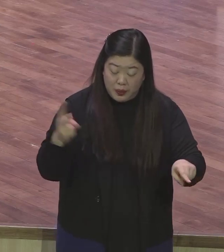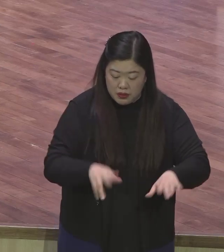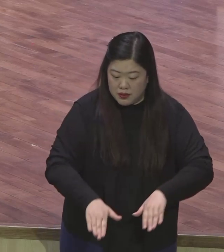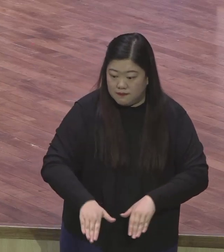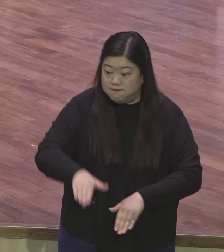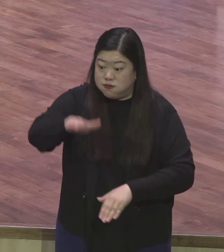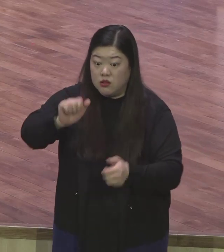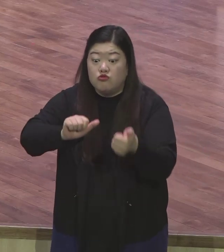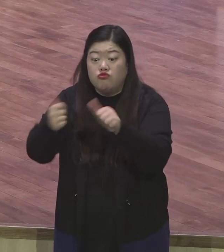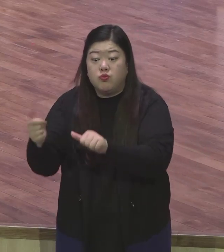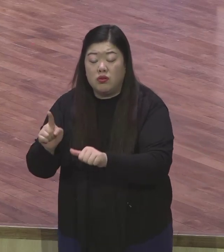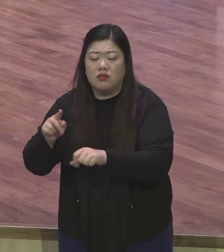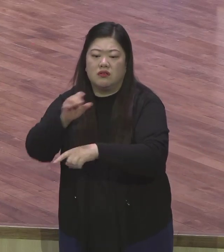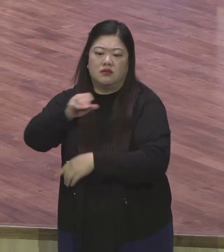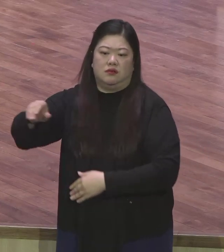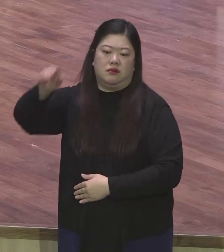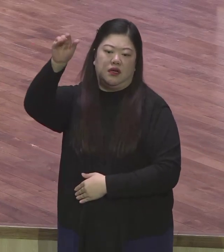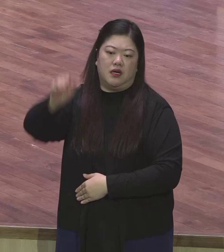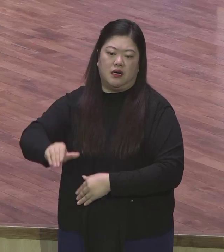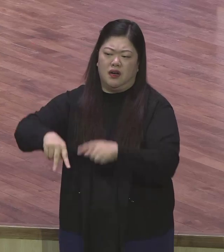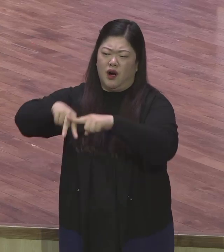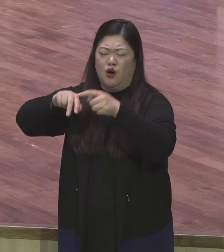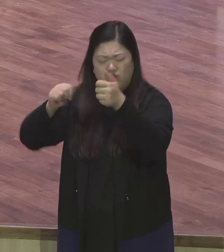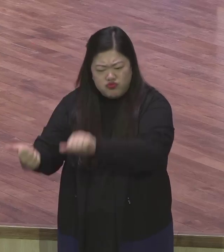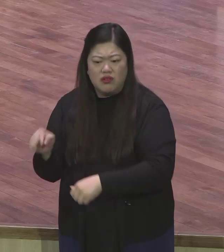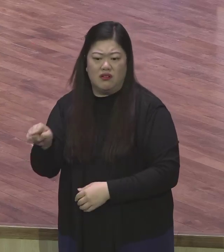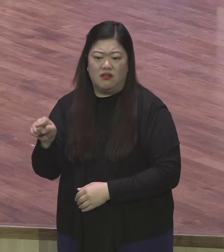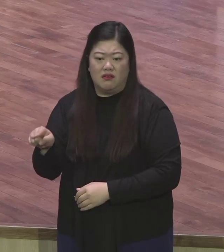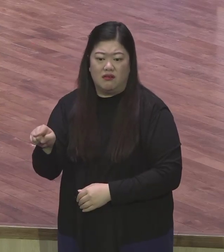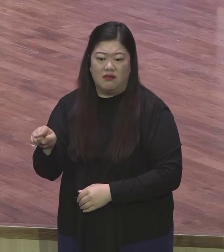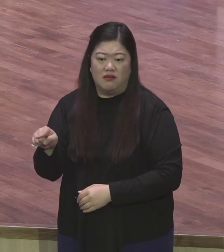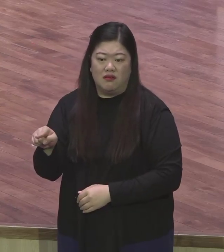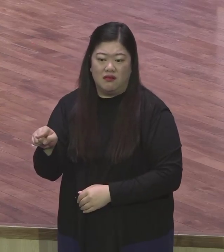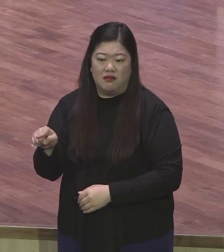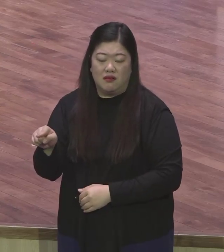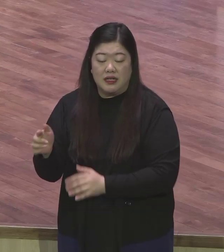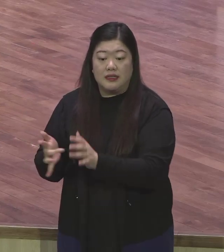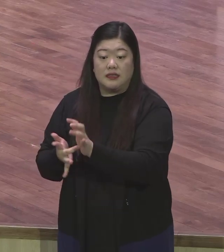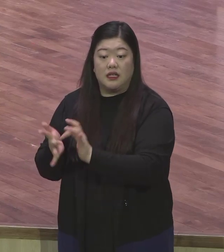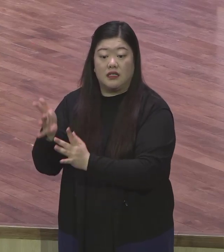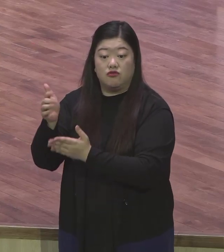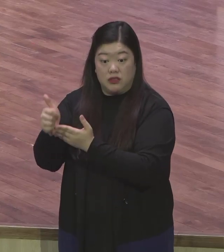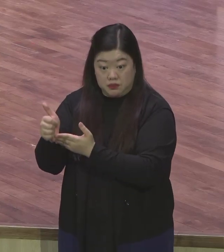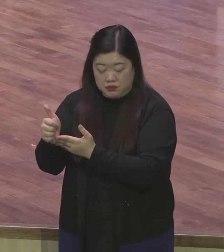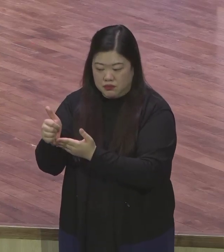그분이 누구냐 예수여 그분이 그리스도십니다